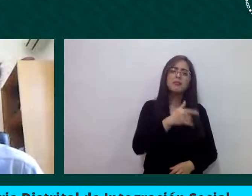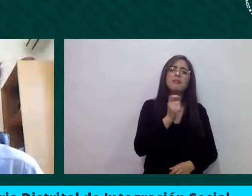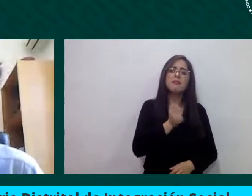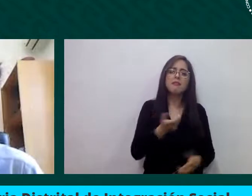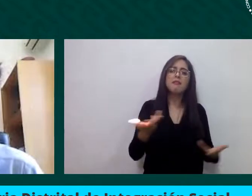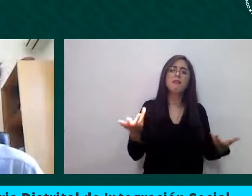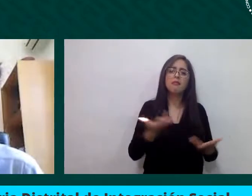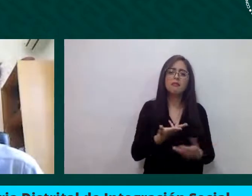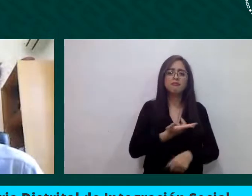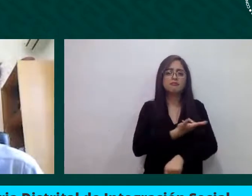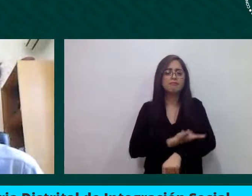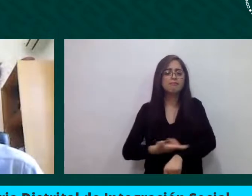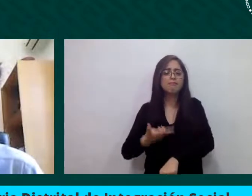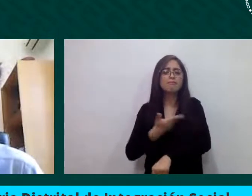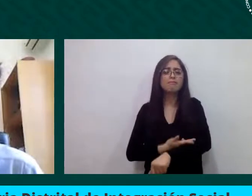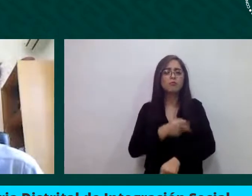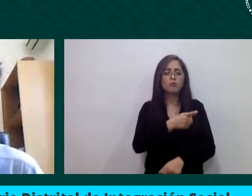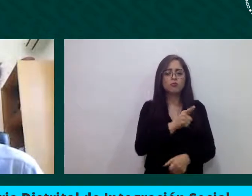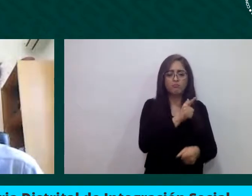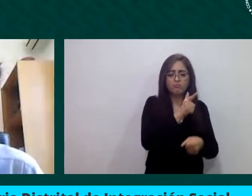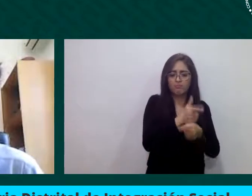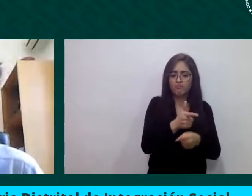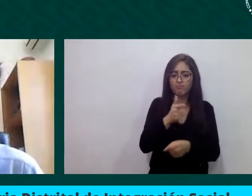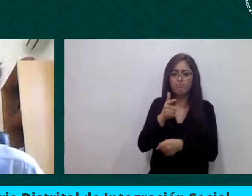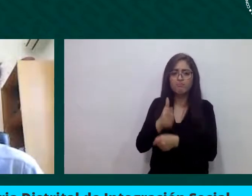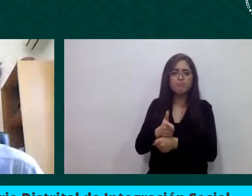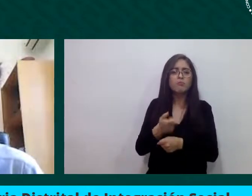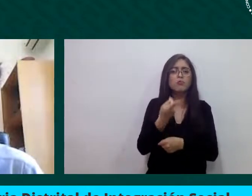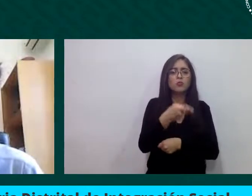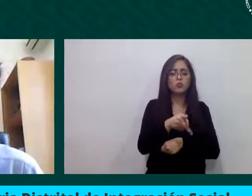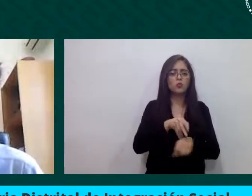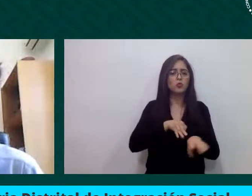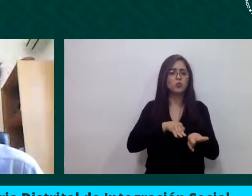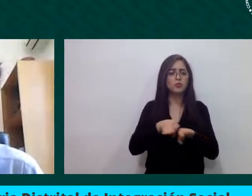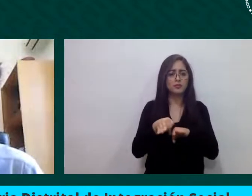el trabajo de la ciudad. Adelante, Alejandra.